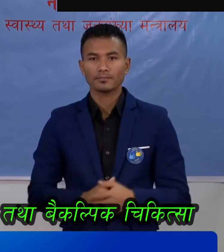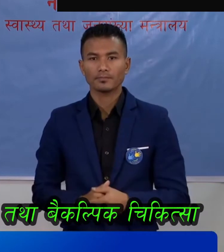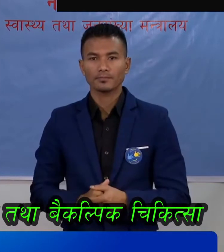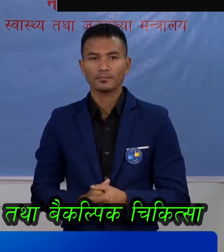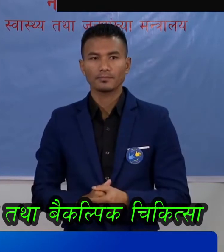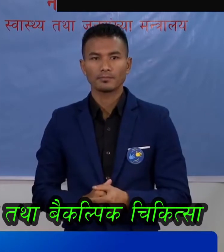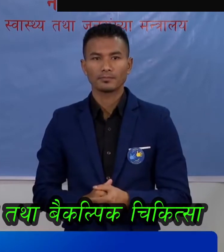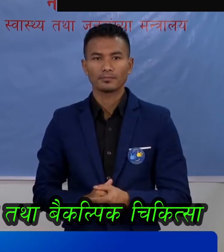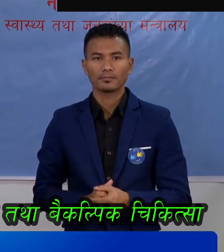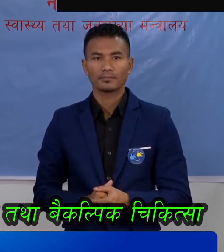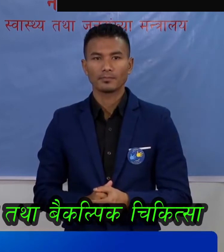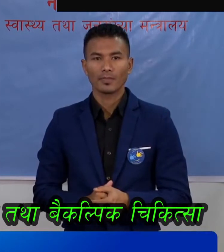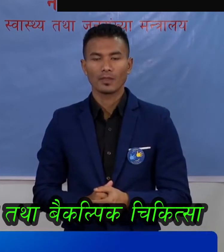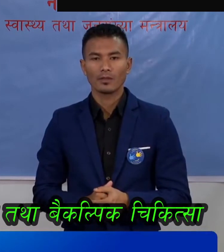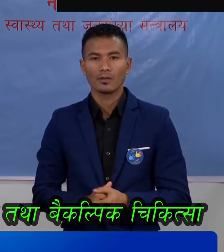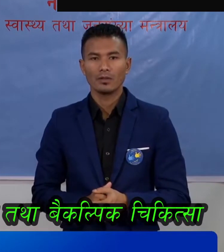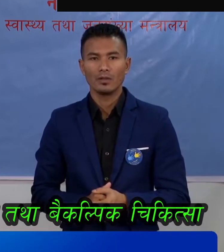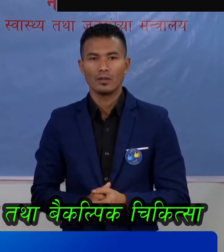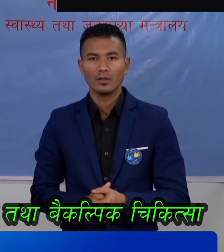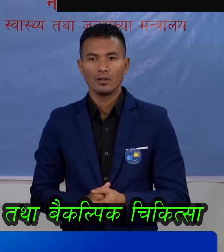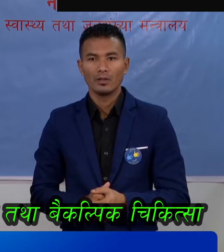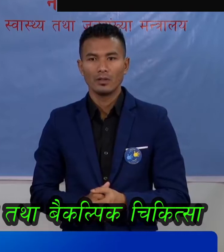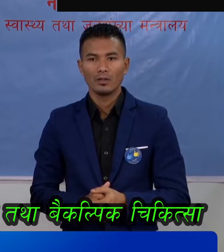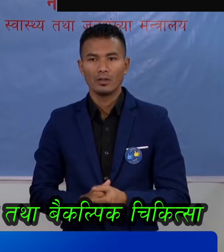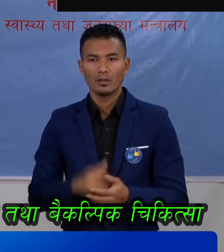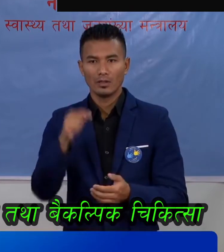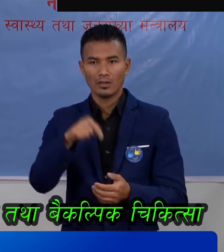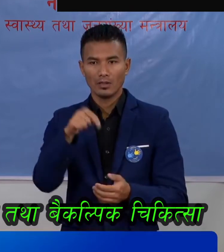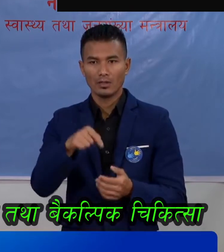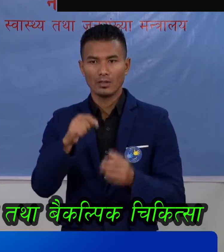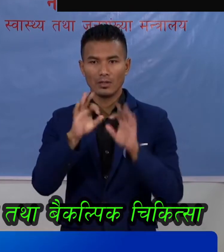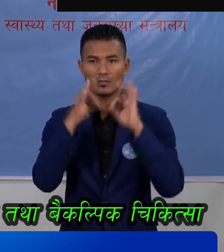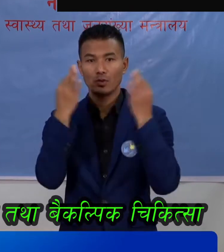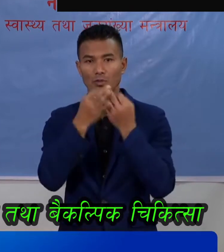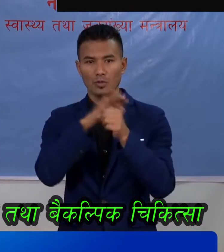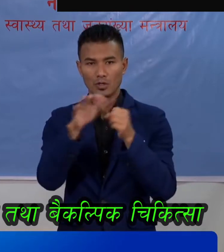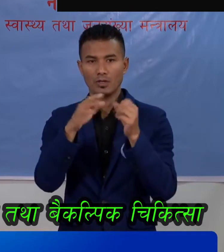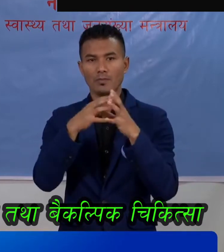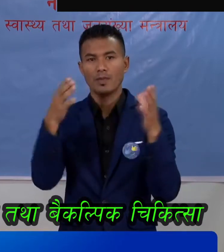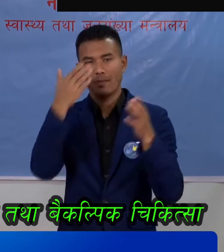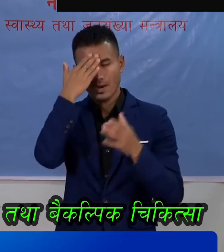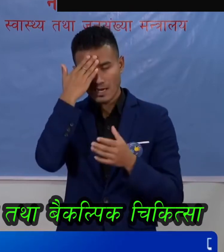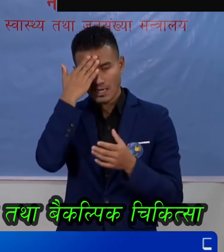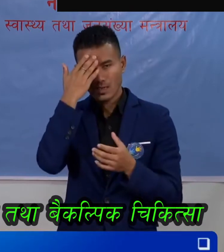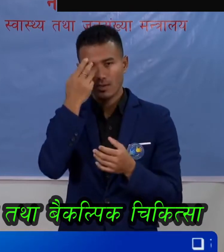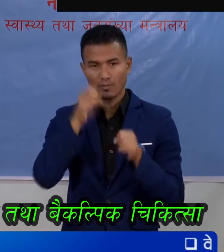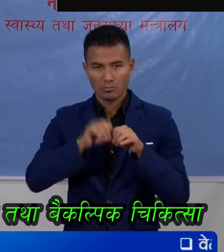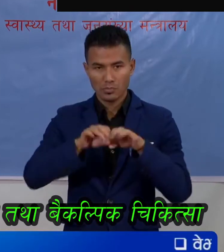दन्यवाद नक्साप अल विश्वयापी महामारीको रूप मा फाइलियेको